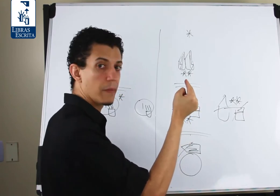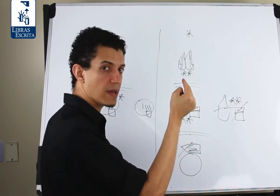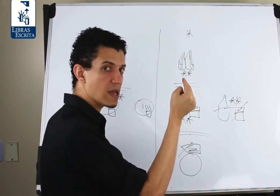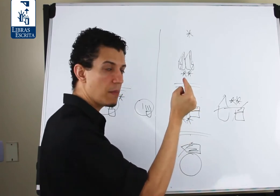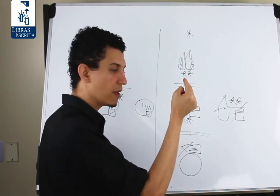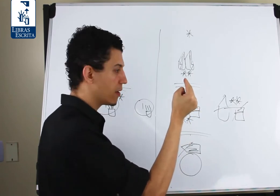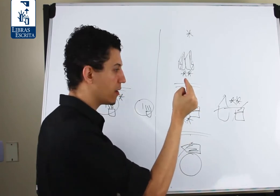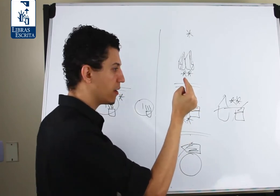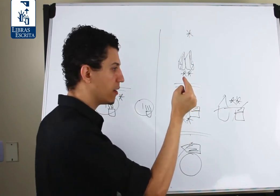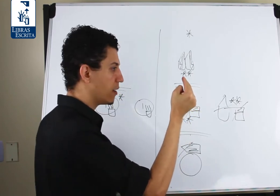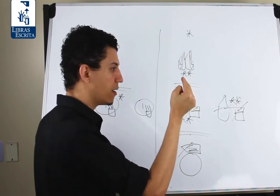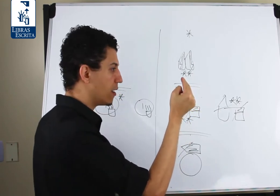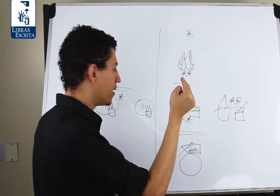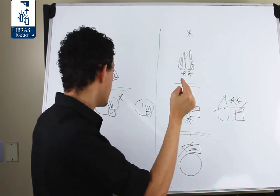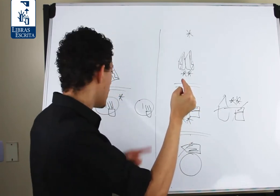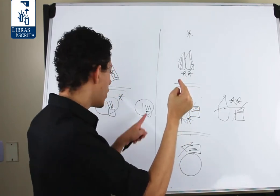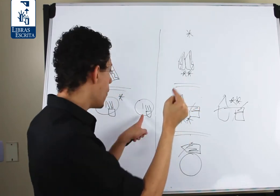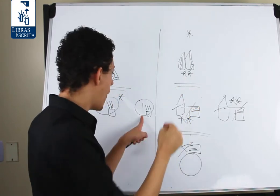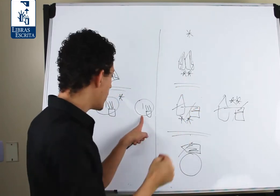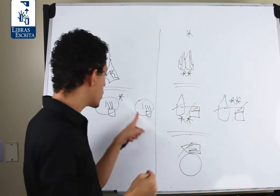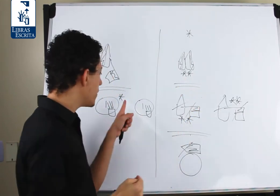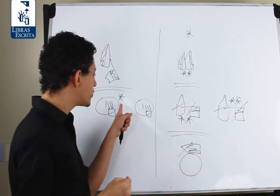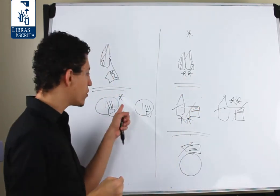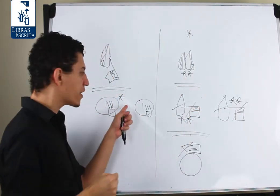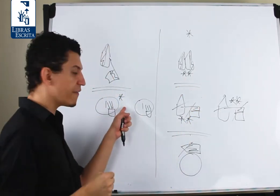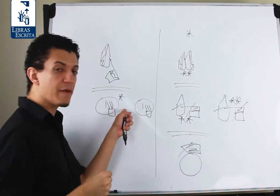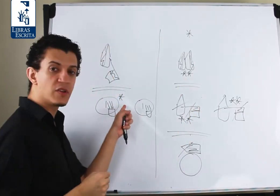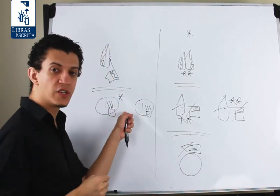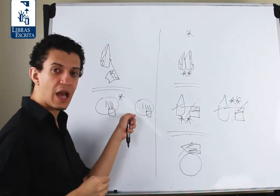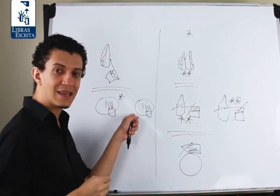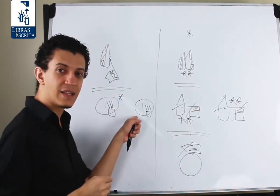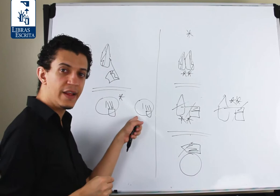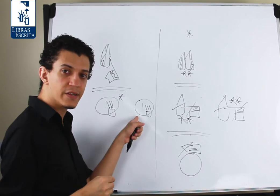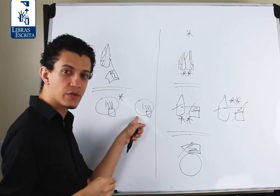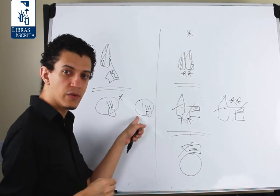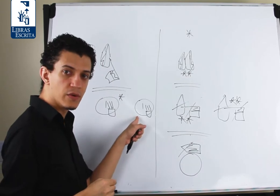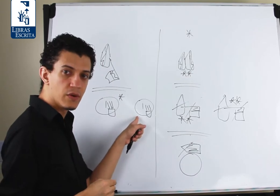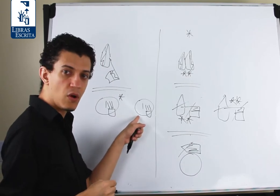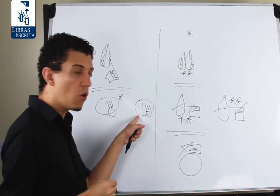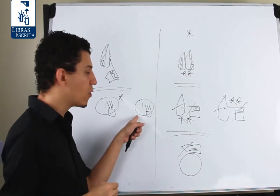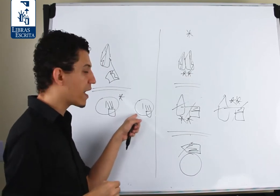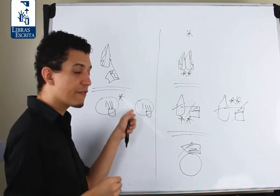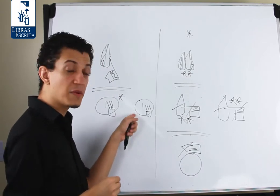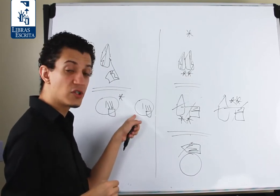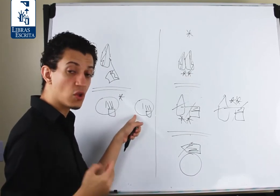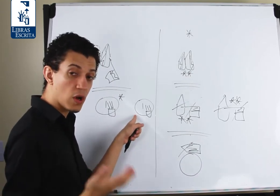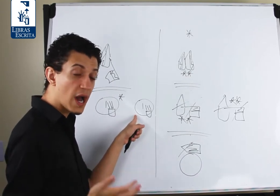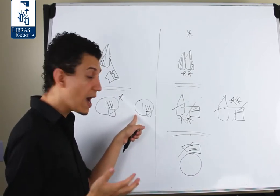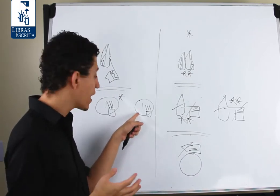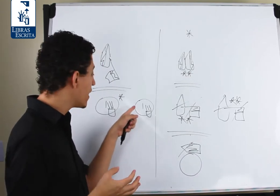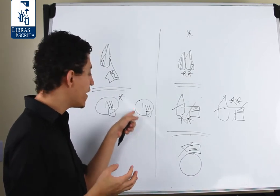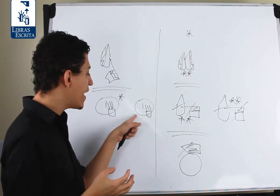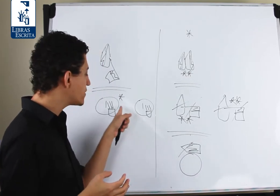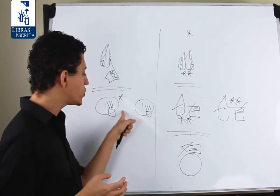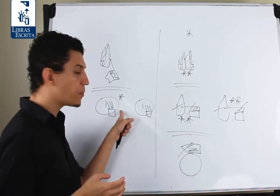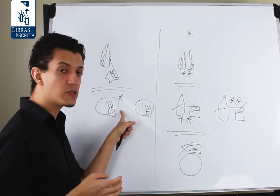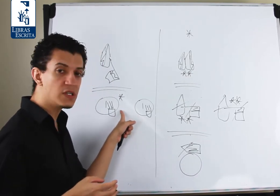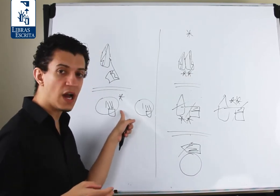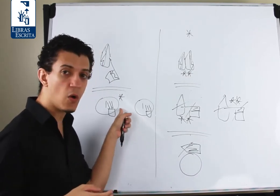Percebe? Eu não posso omitir o grafema de asterisco, ou o grafema de tocar, nesse tipo de sinal,